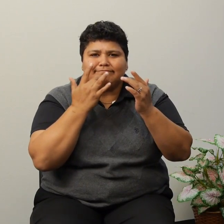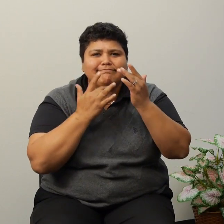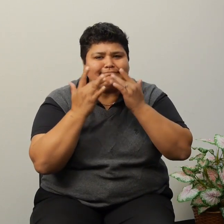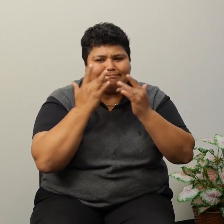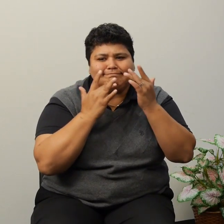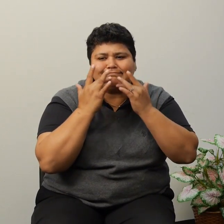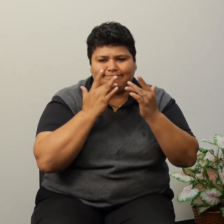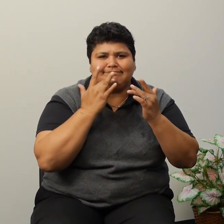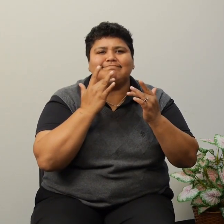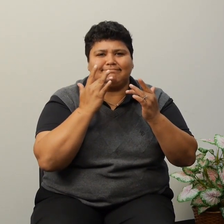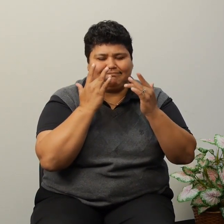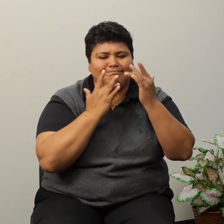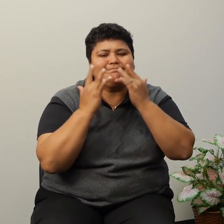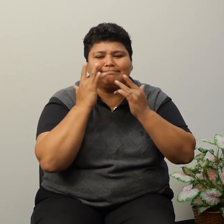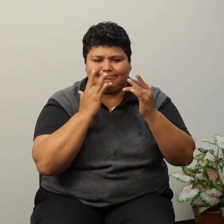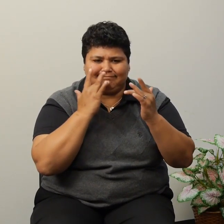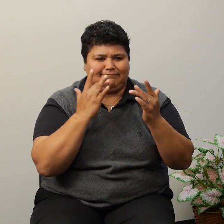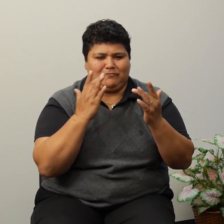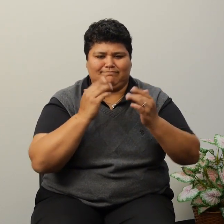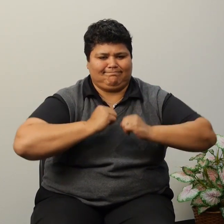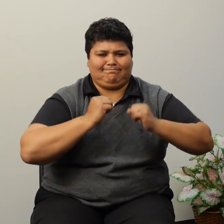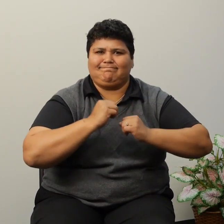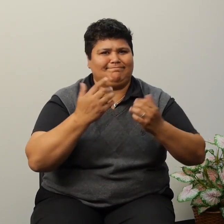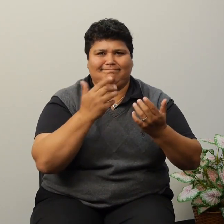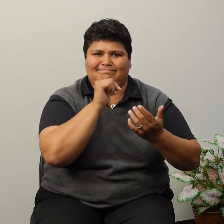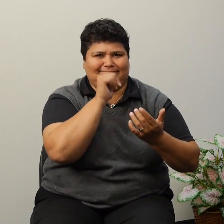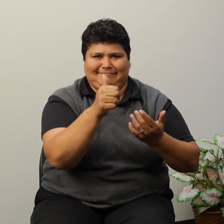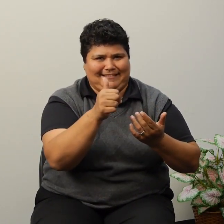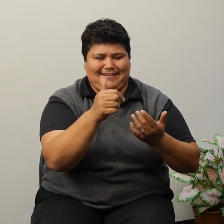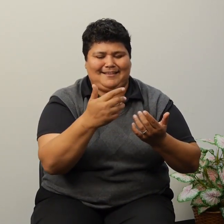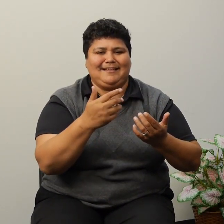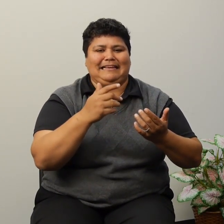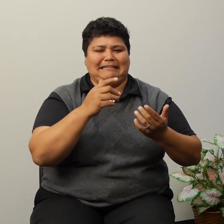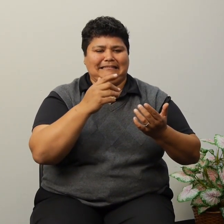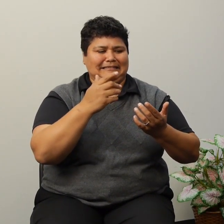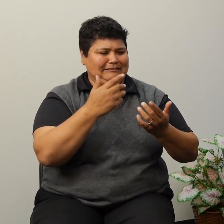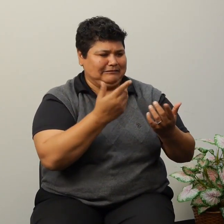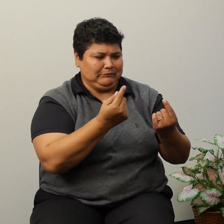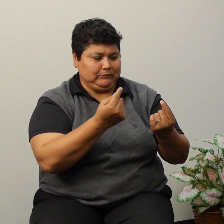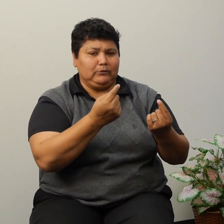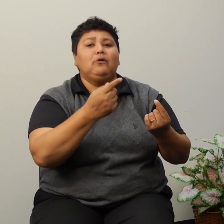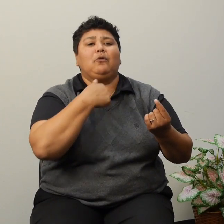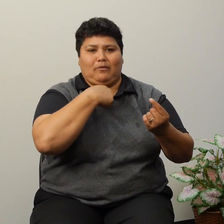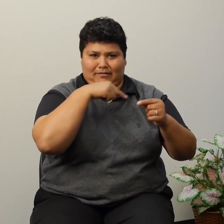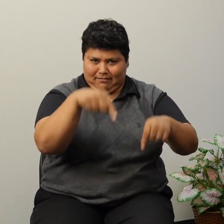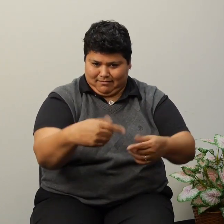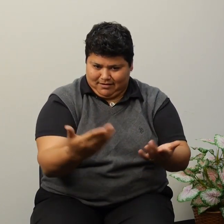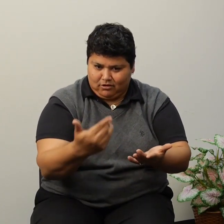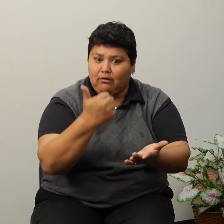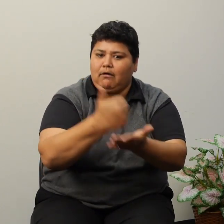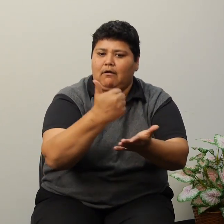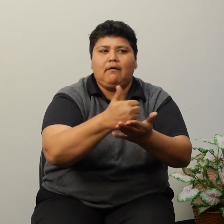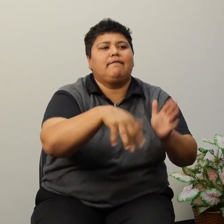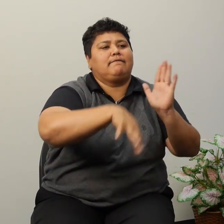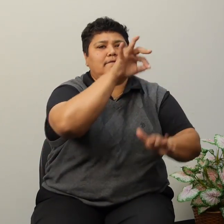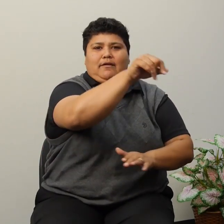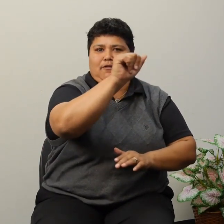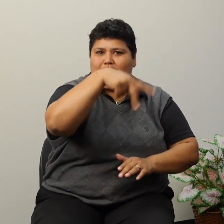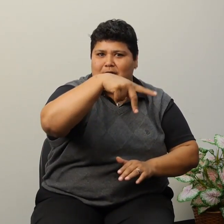su apartamento. Y él está muy contento, muy feliz, y yo también.